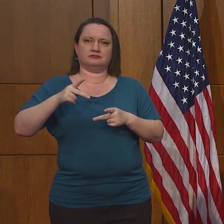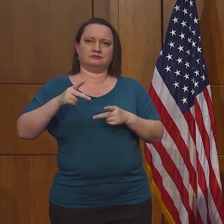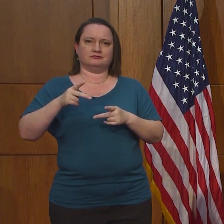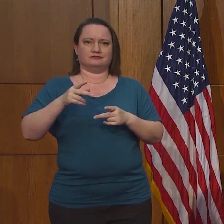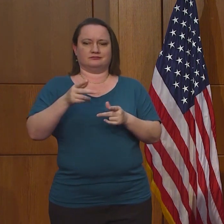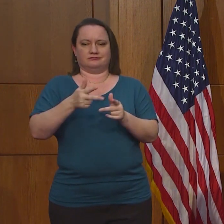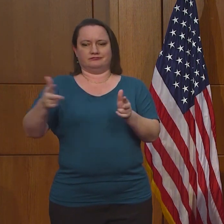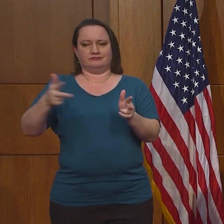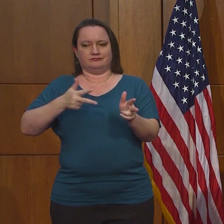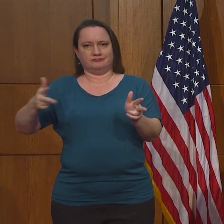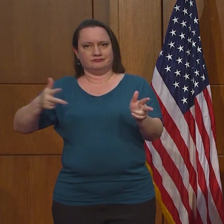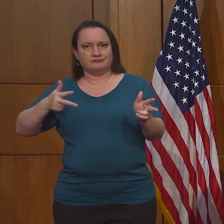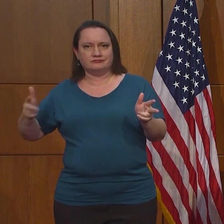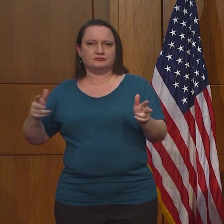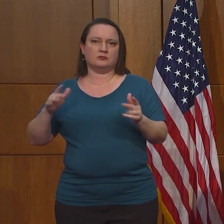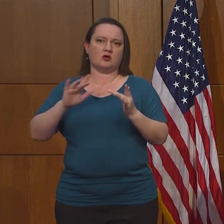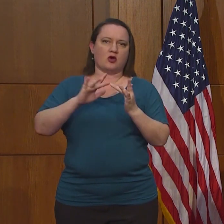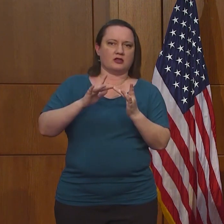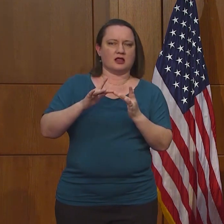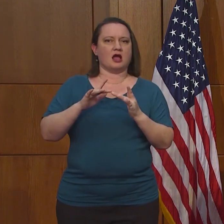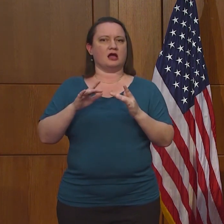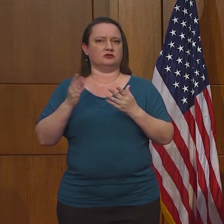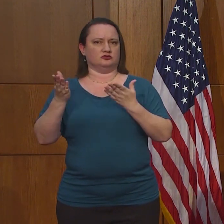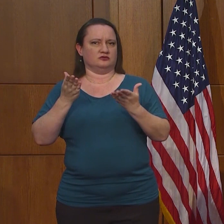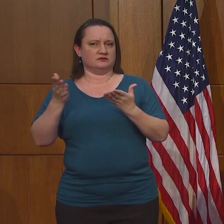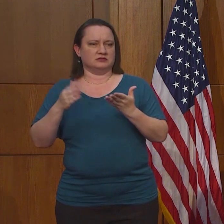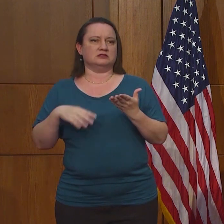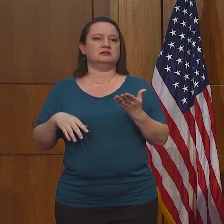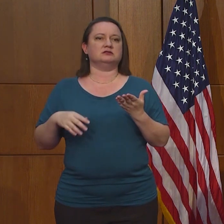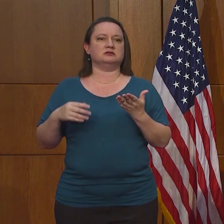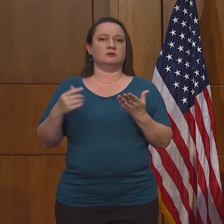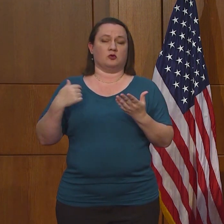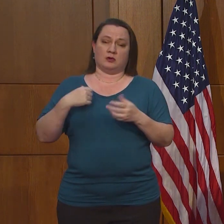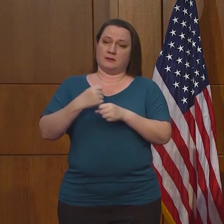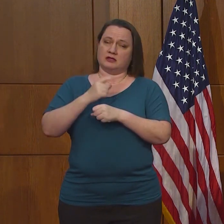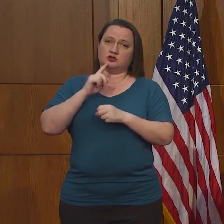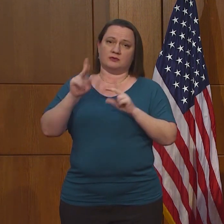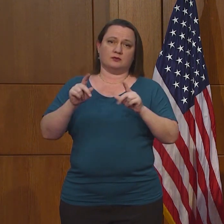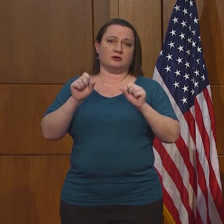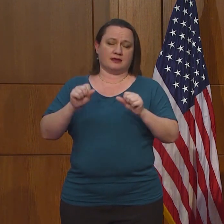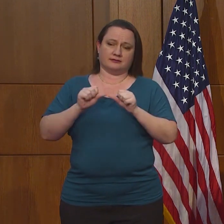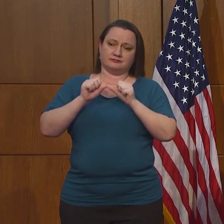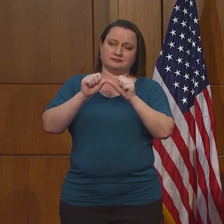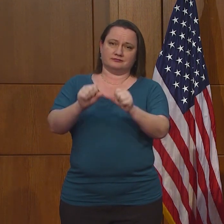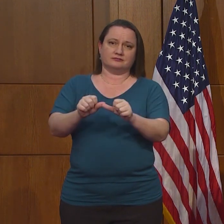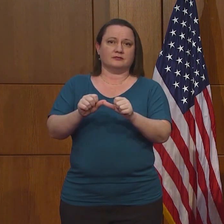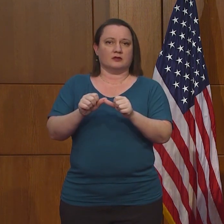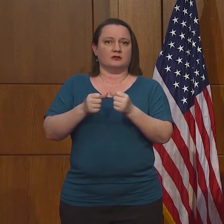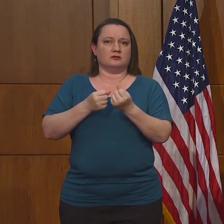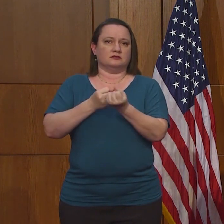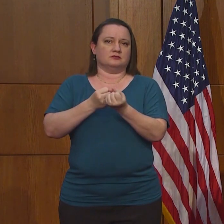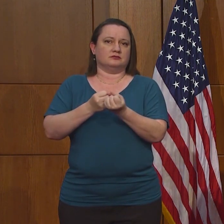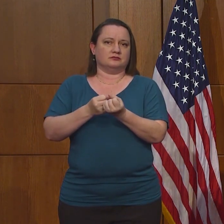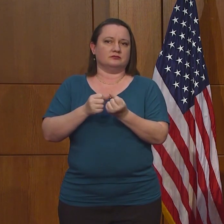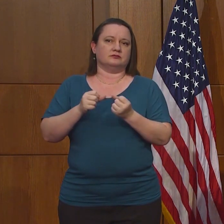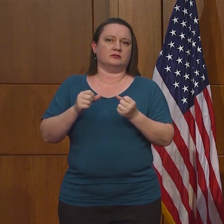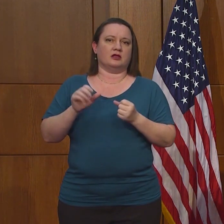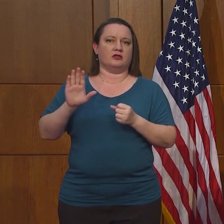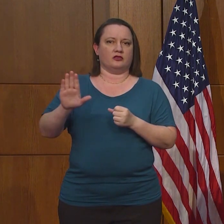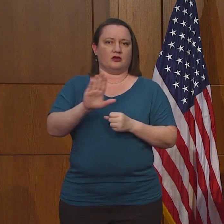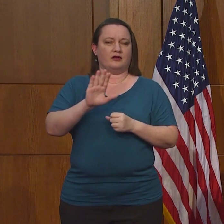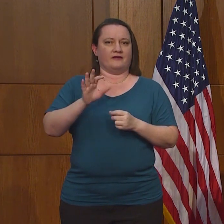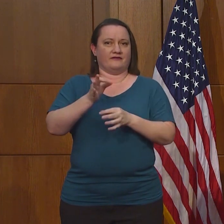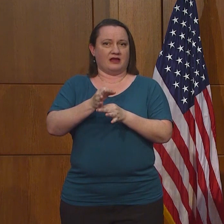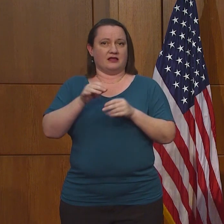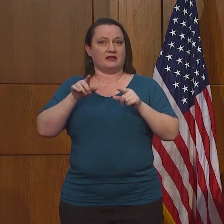persona, cada iglesia puede decidir cómo hacerlo, pero quiero que la gente pueda continuar practicando su fe a través de esta